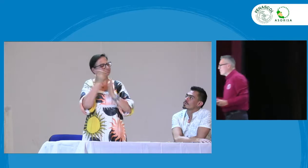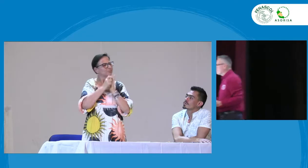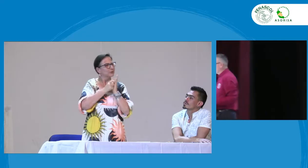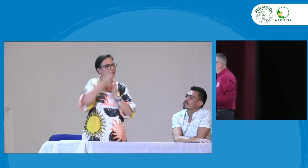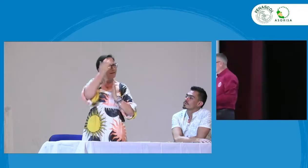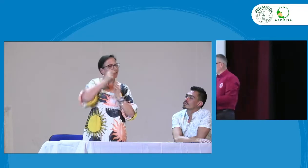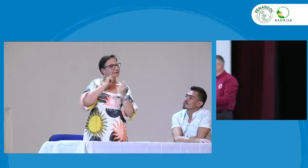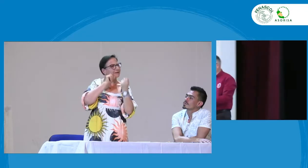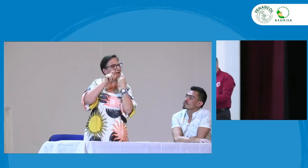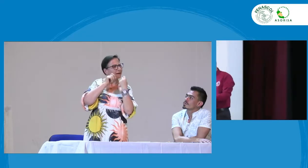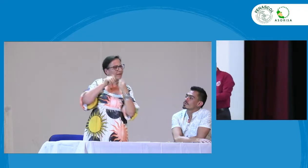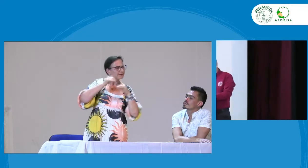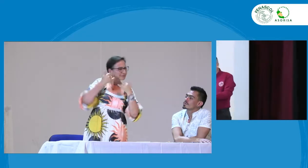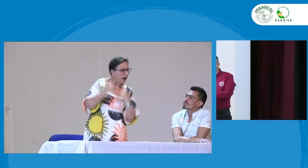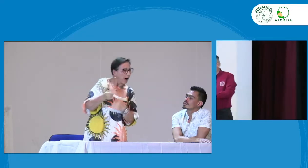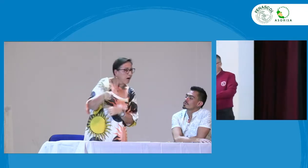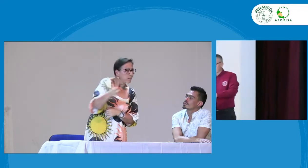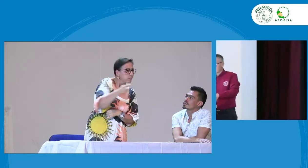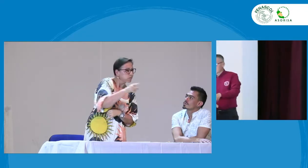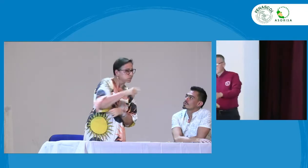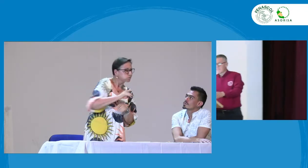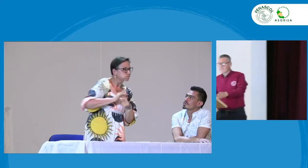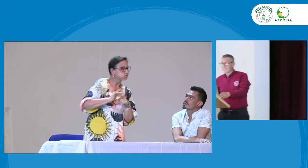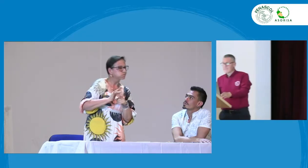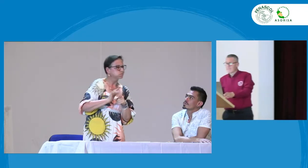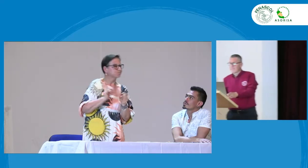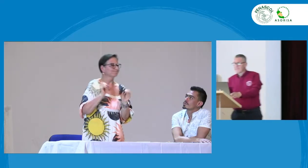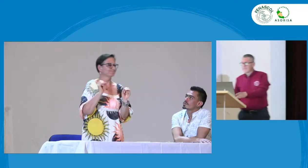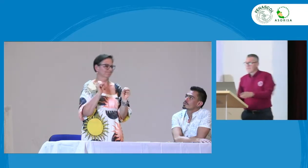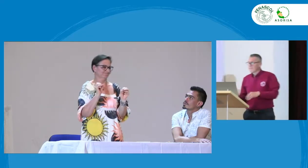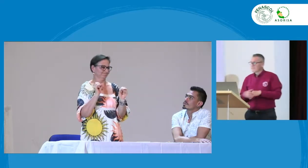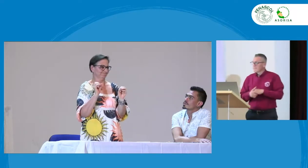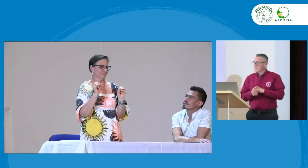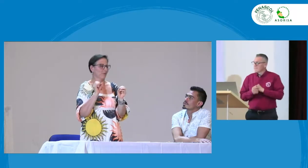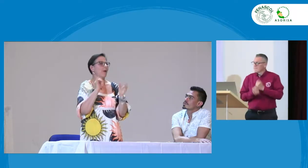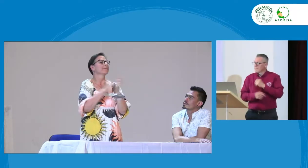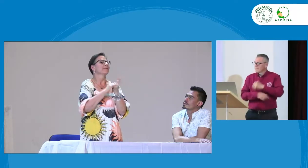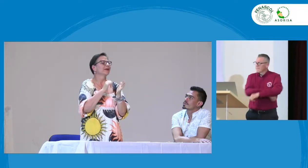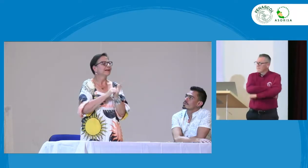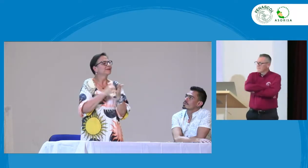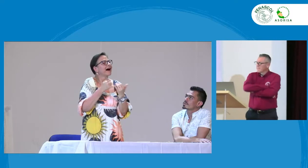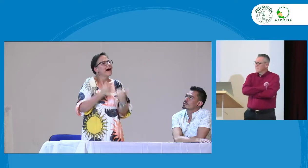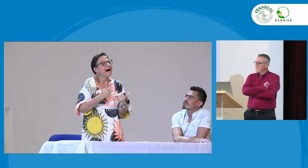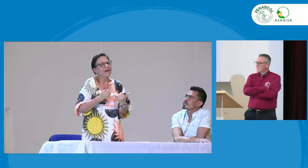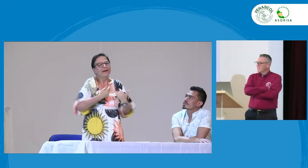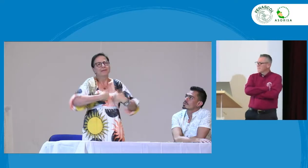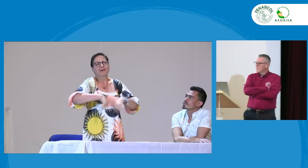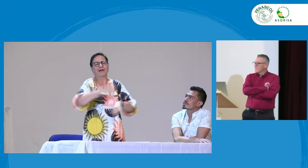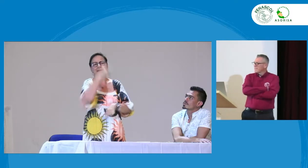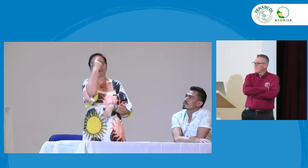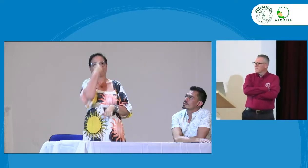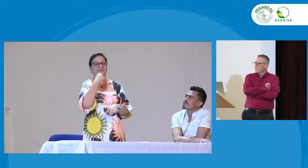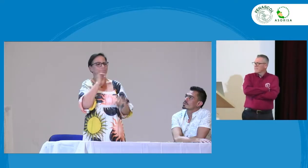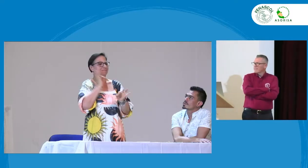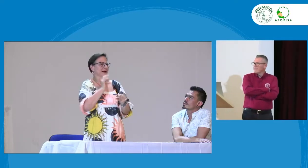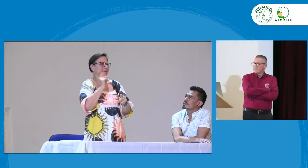hay una valoración o unos criterios dentro de una entrevista y esto no se aplica. Entonces,